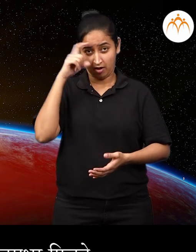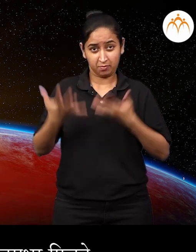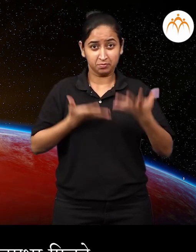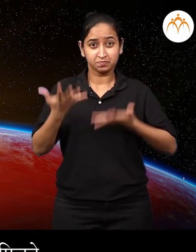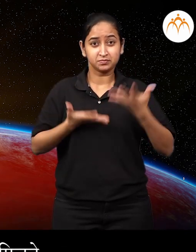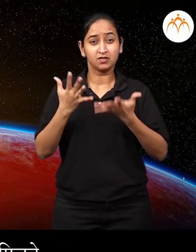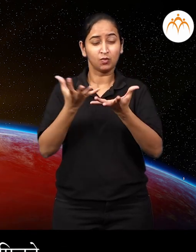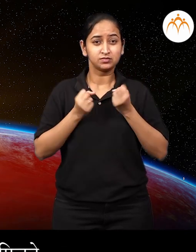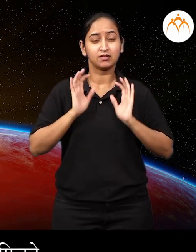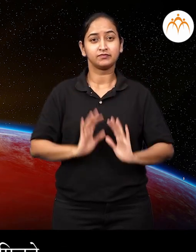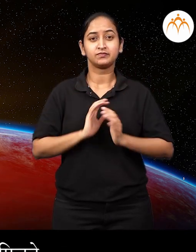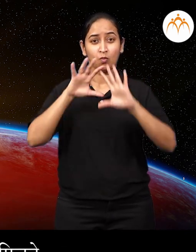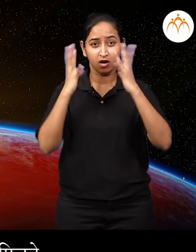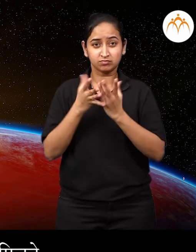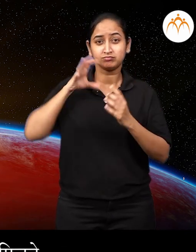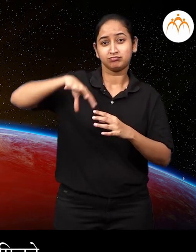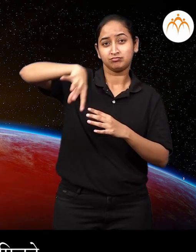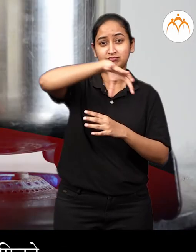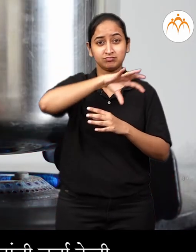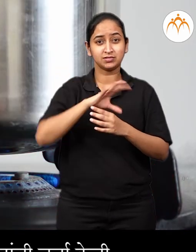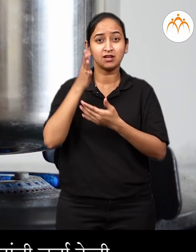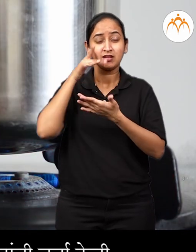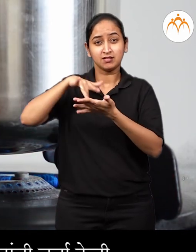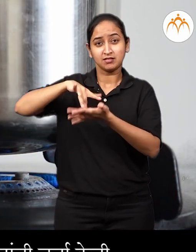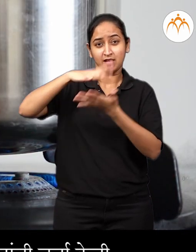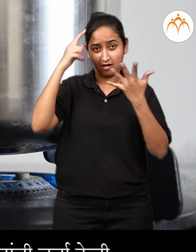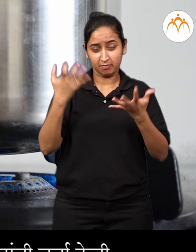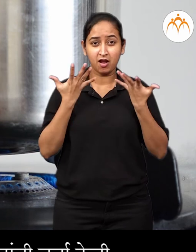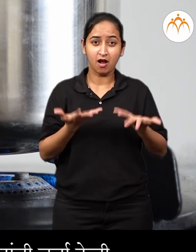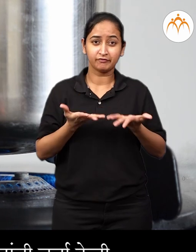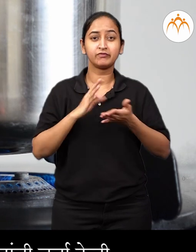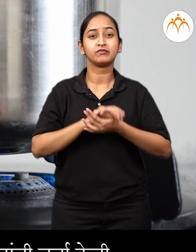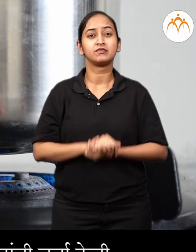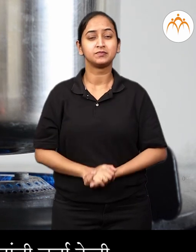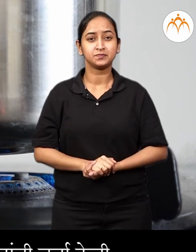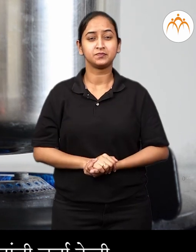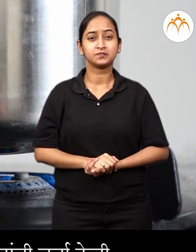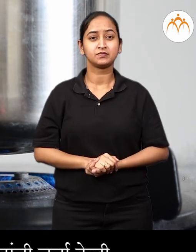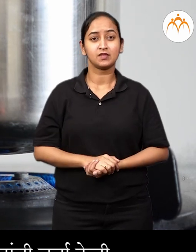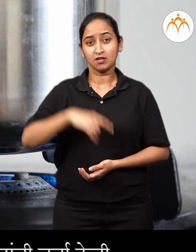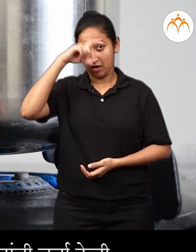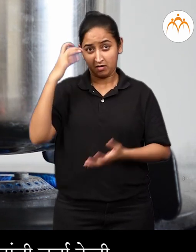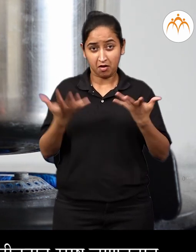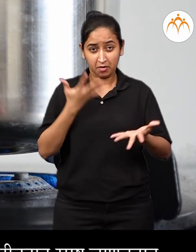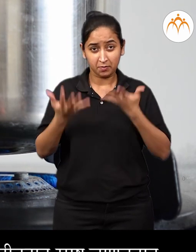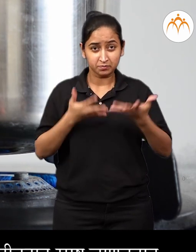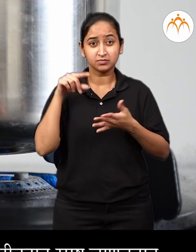ही पृत्वीवर सर्वत्र मेलते आपन उष्णते चा विविधस रोतांची चर्चा केली उष्णते से